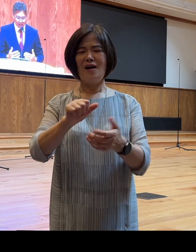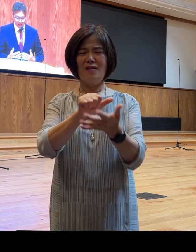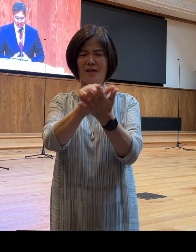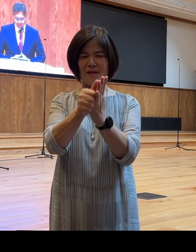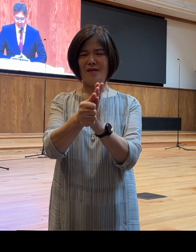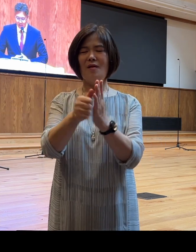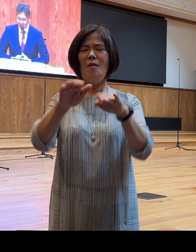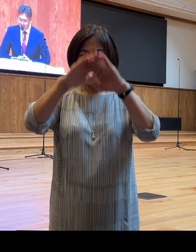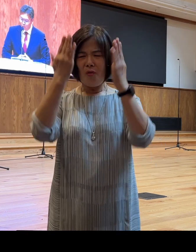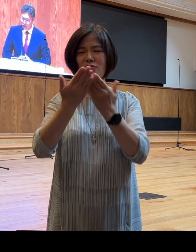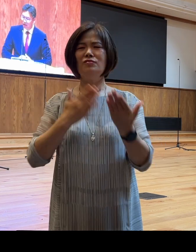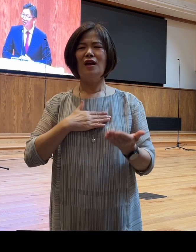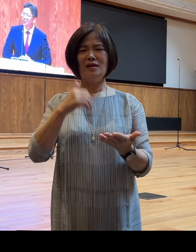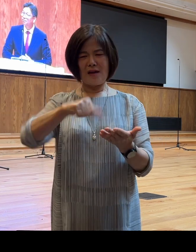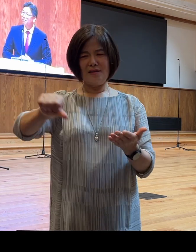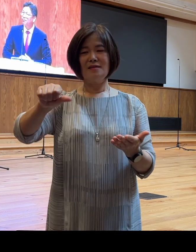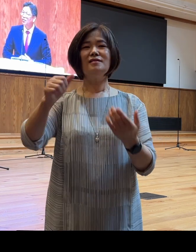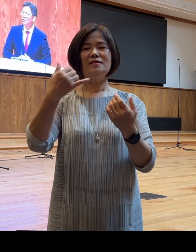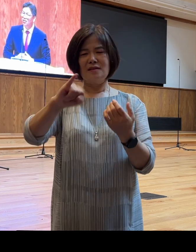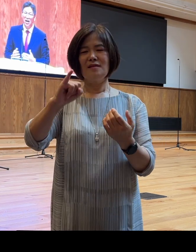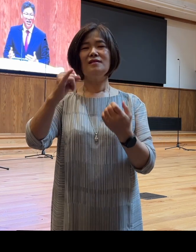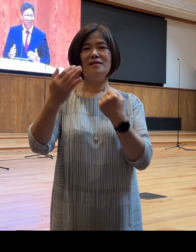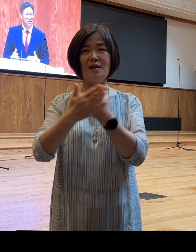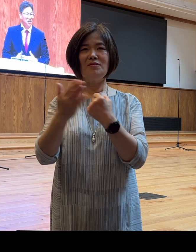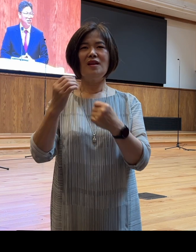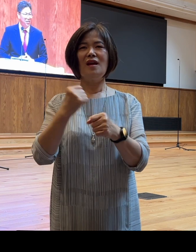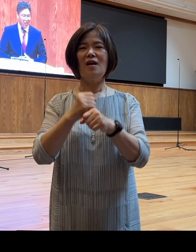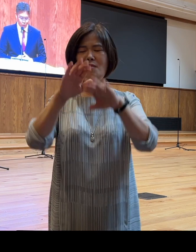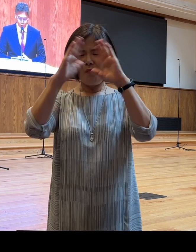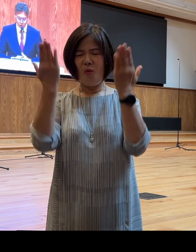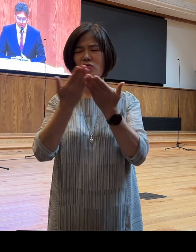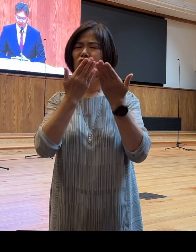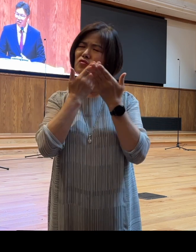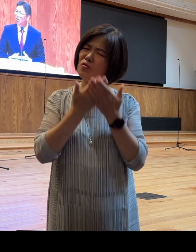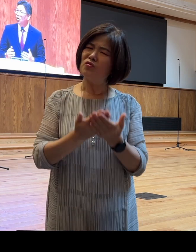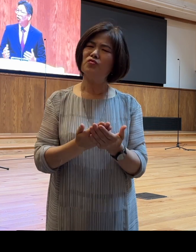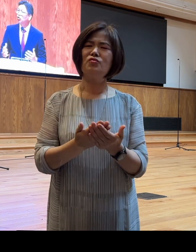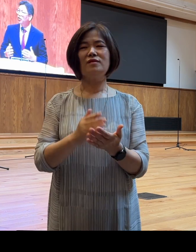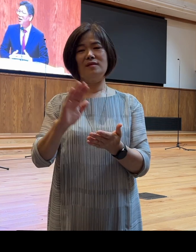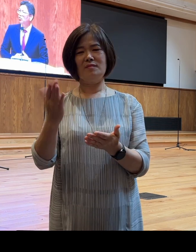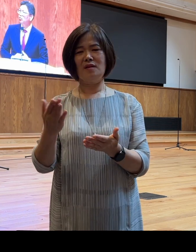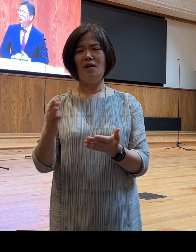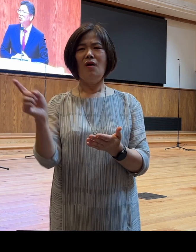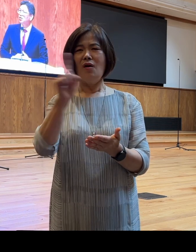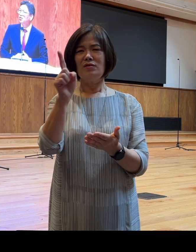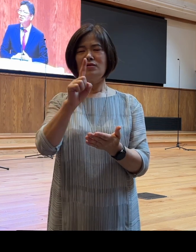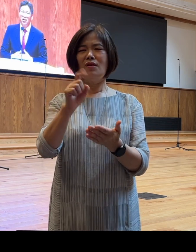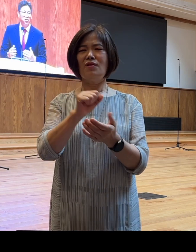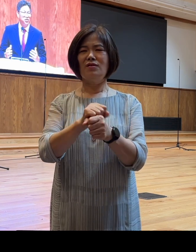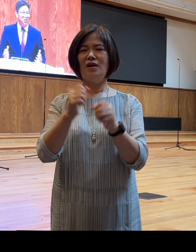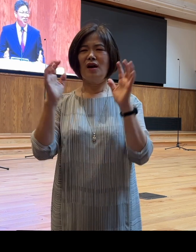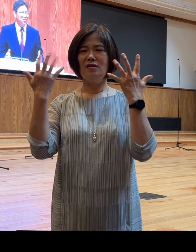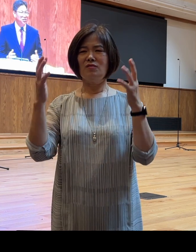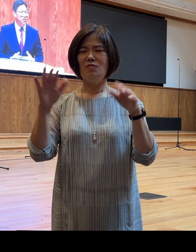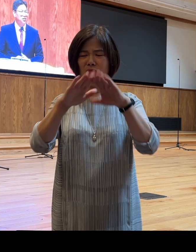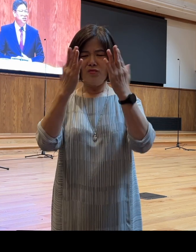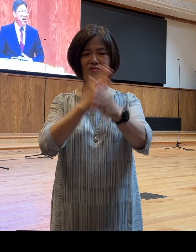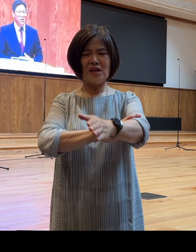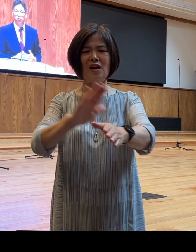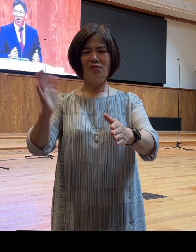자식이기 때문에 그 아이 하나하나가 소중합니다 어떤 아이도 잘 되지 않기를 그 아이가 불행하기를